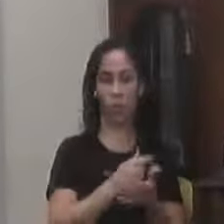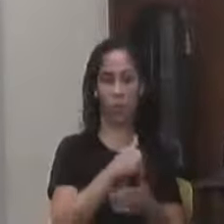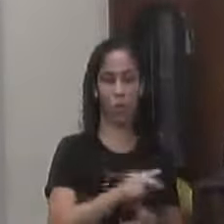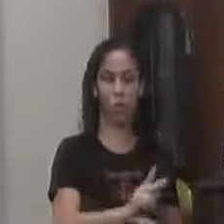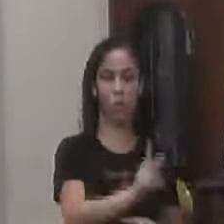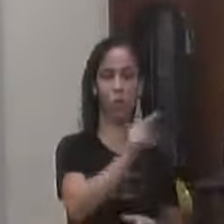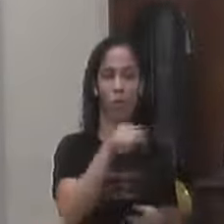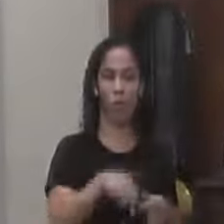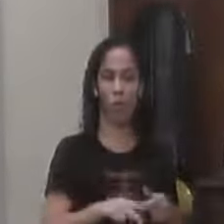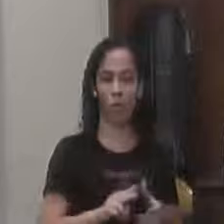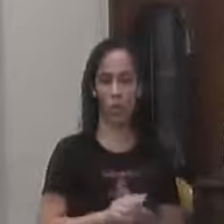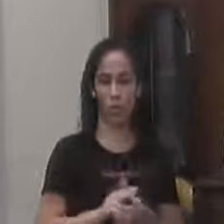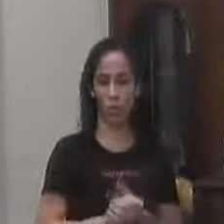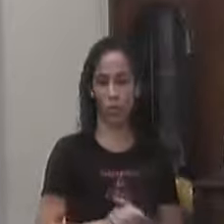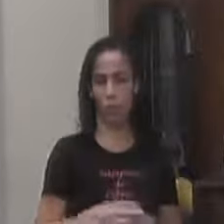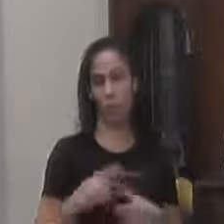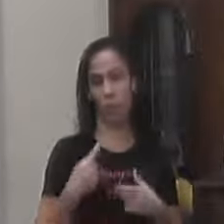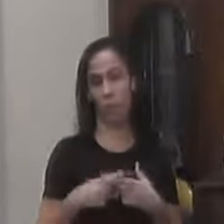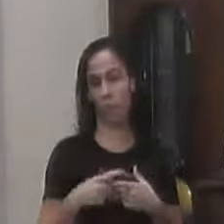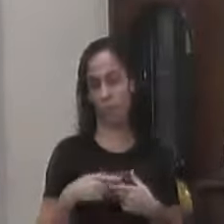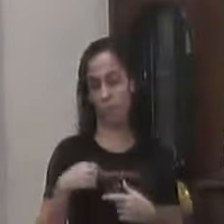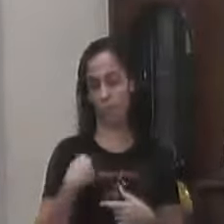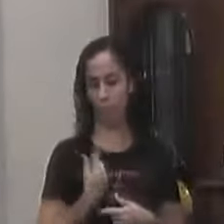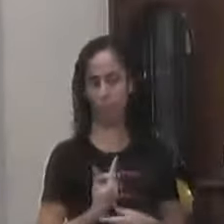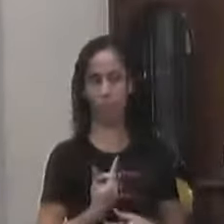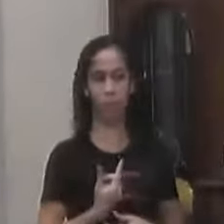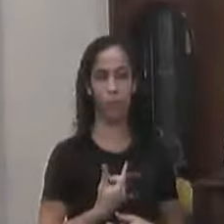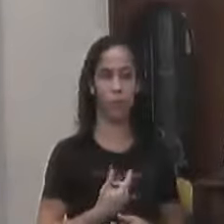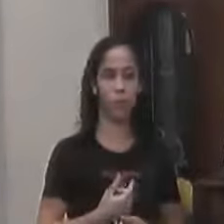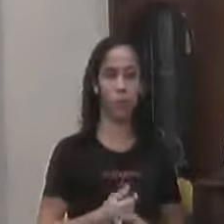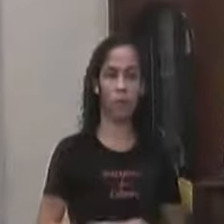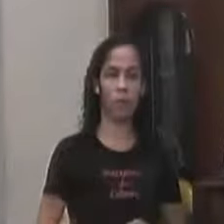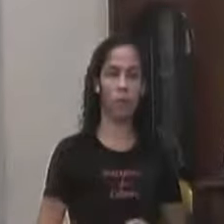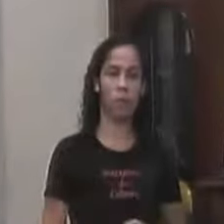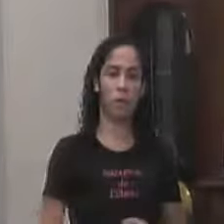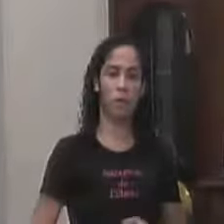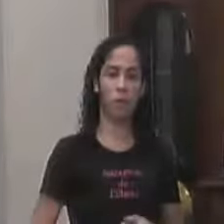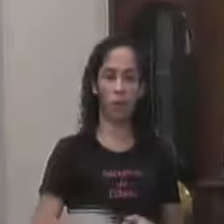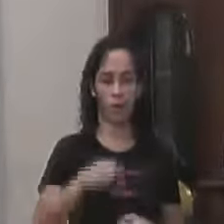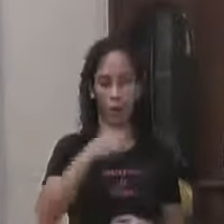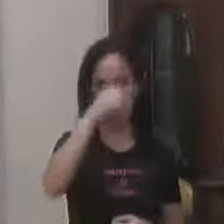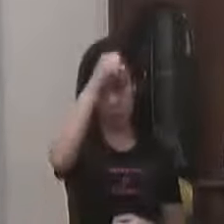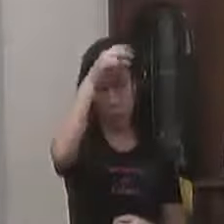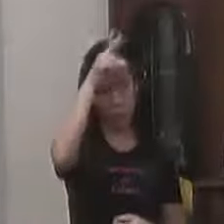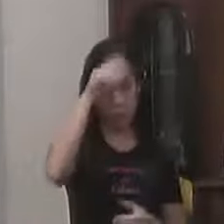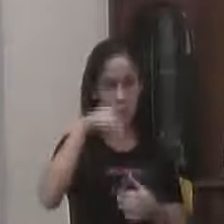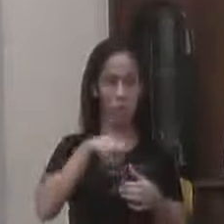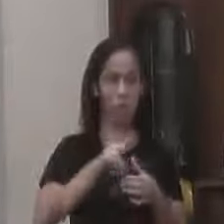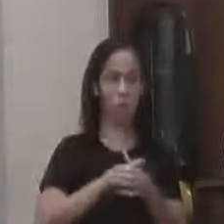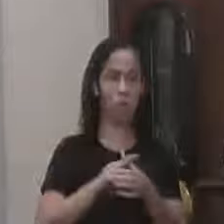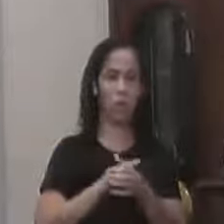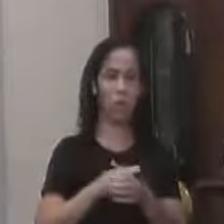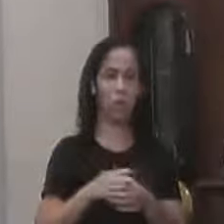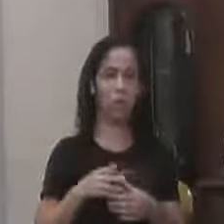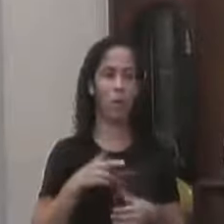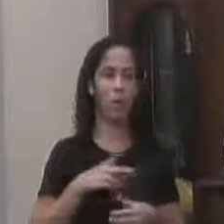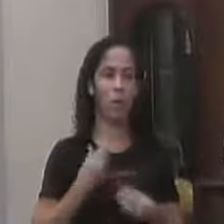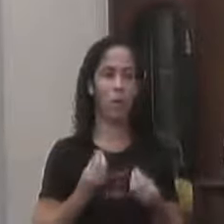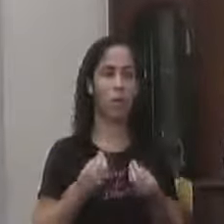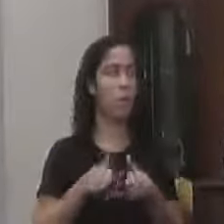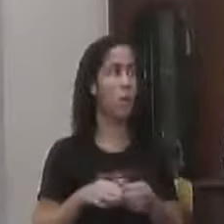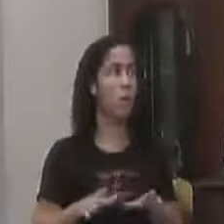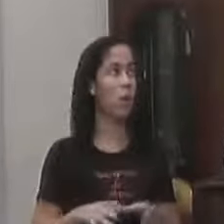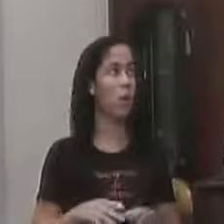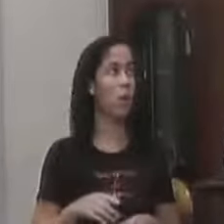município De Valença Porque Nós somos Um município Onde nós temos E batemos no peito